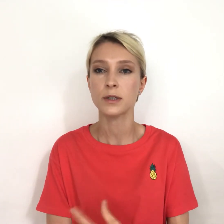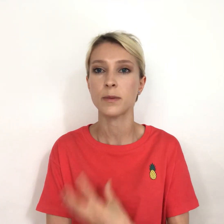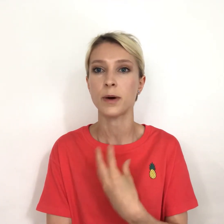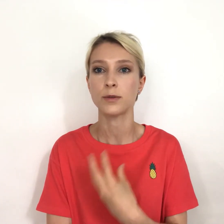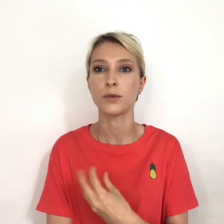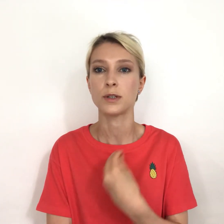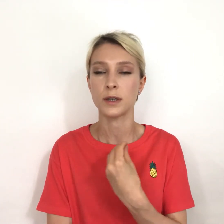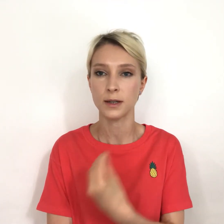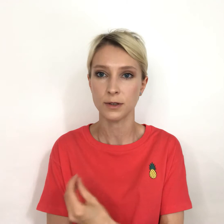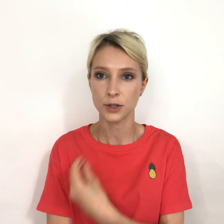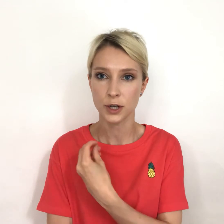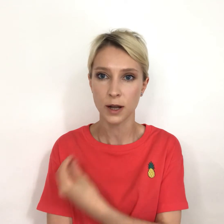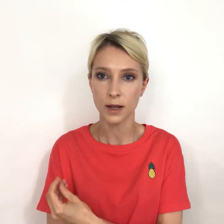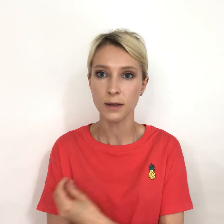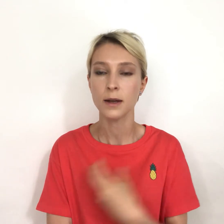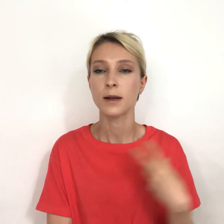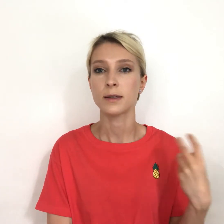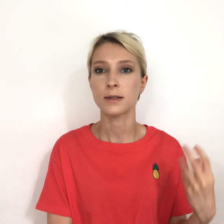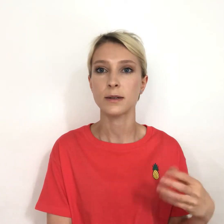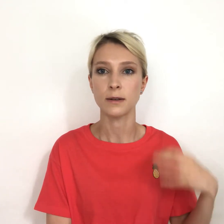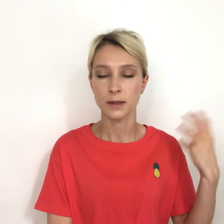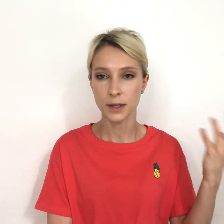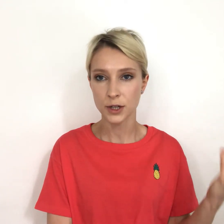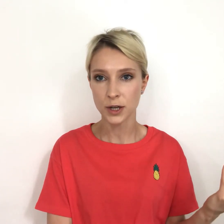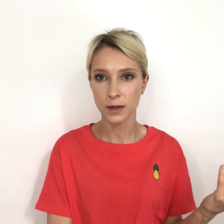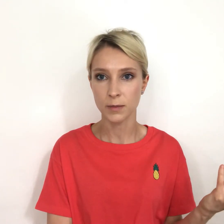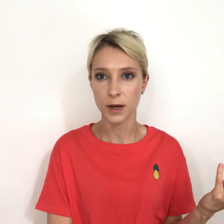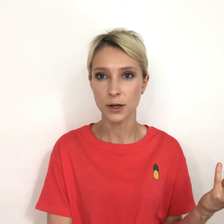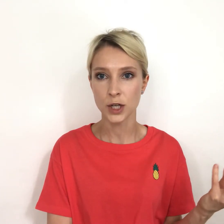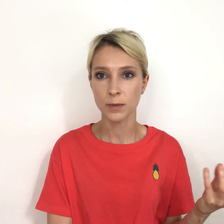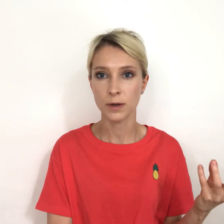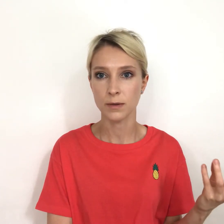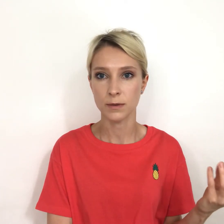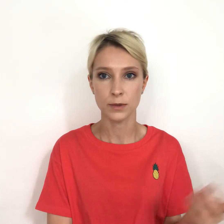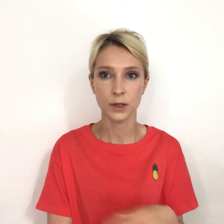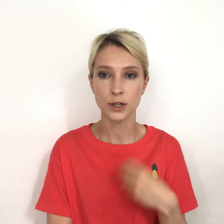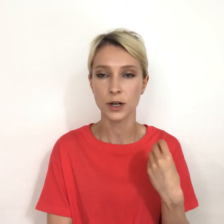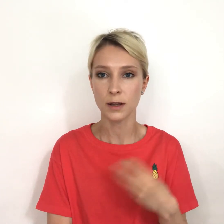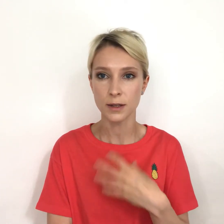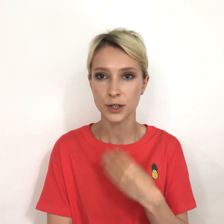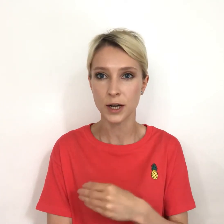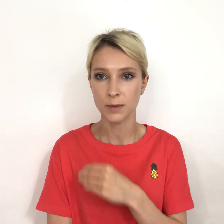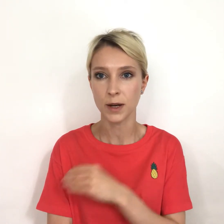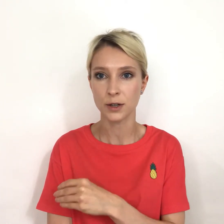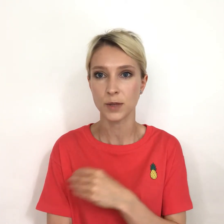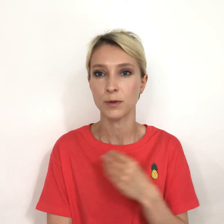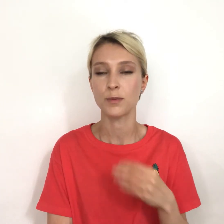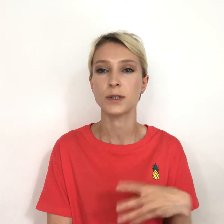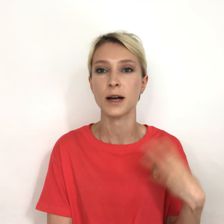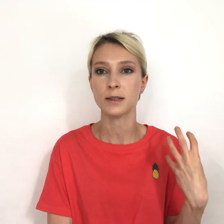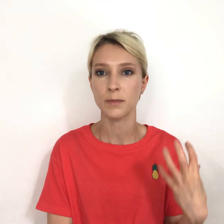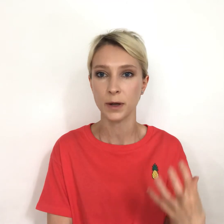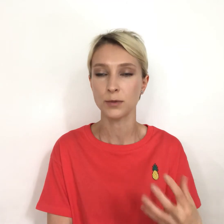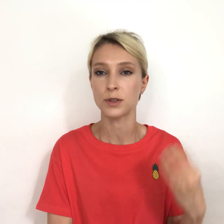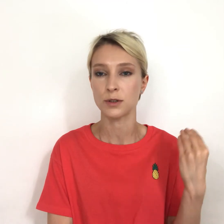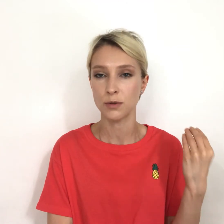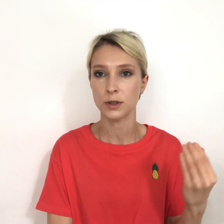скомпонуете этот шоколад с не жареным. Не шоколад с жареными орешками купите, скомпонуете горький